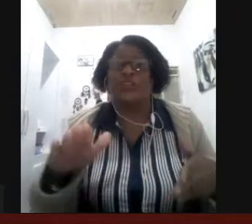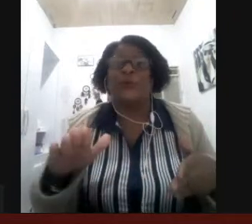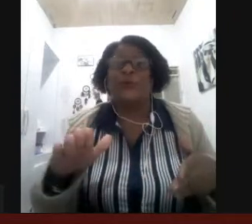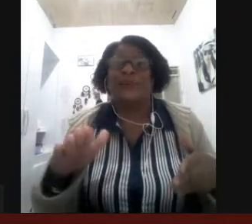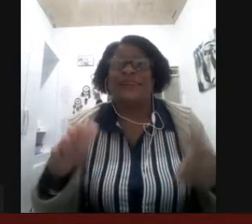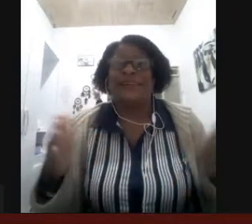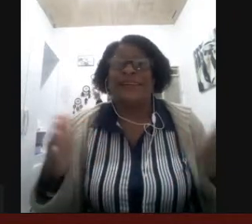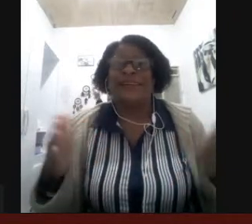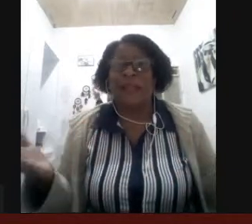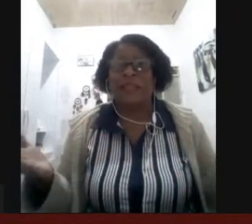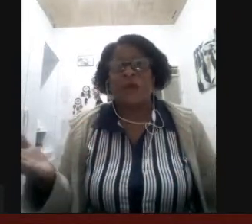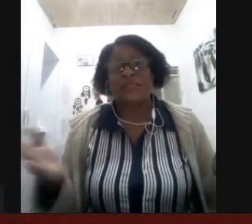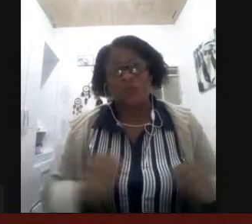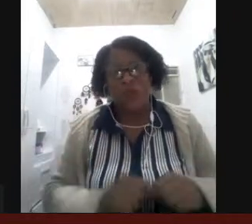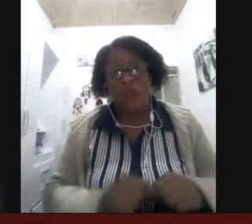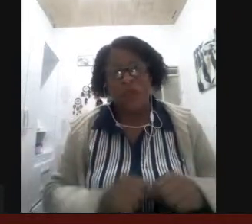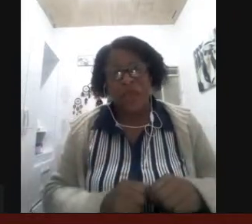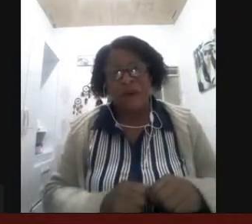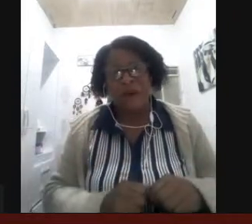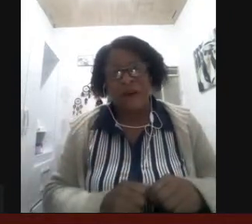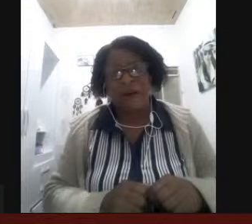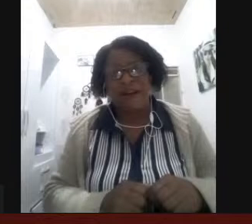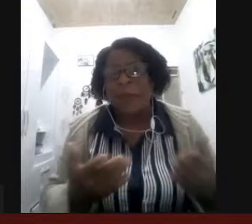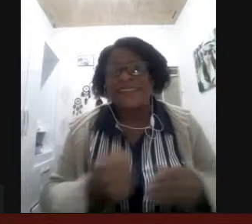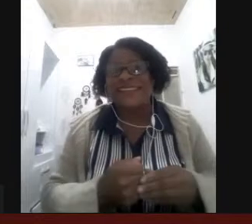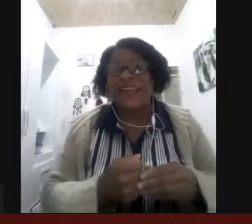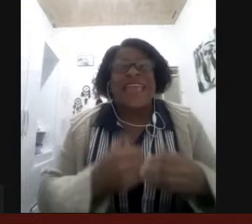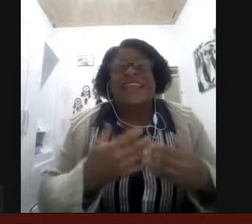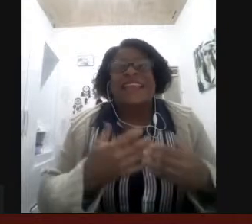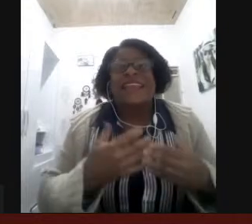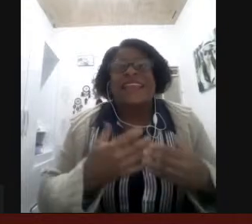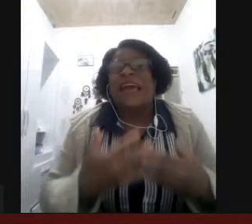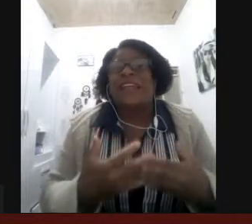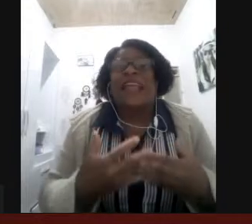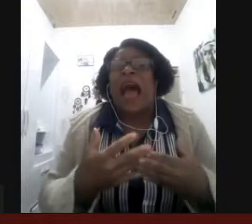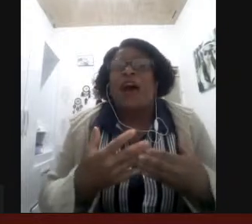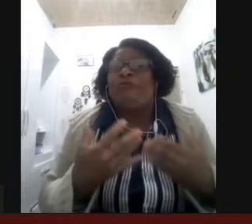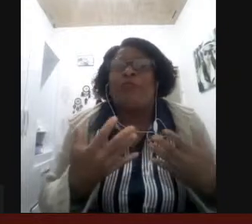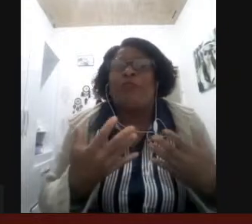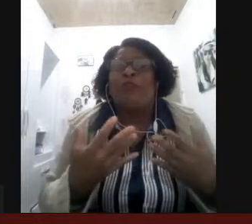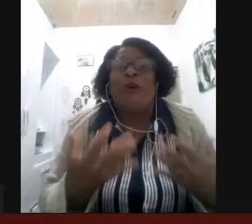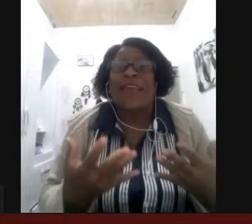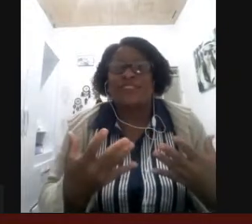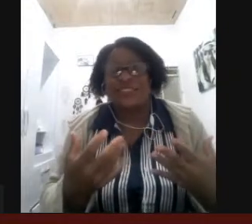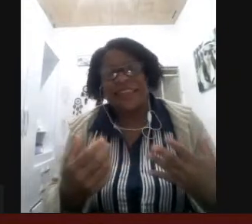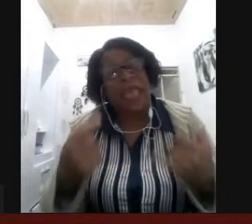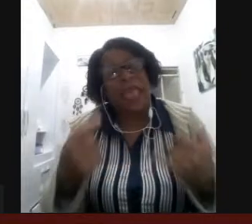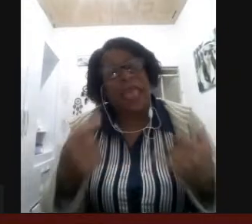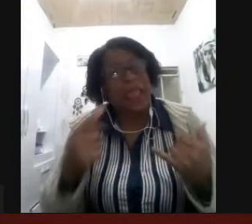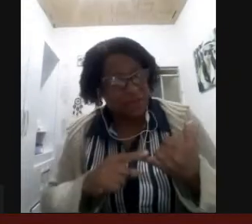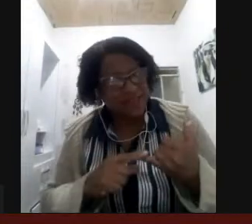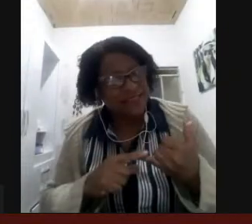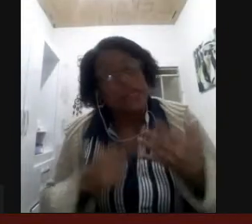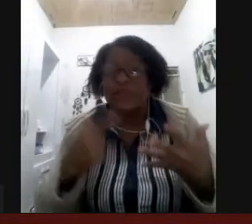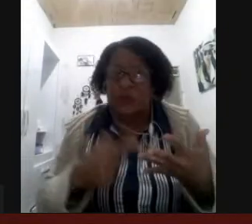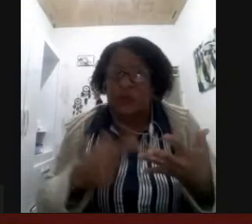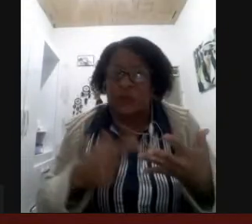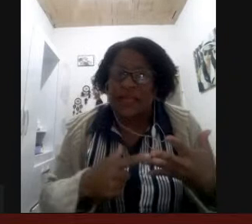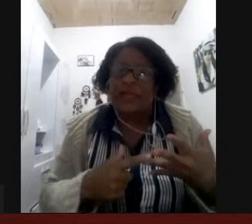até o ensino superior Libras ele sai de lá fluente em Libras e na segunda língua